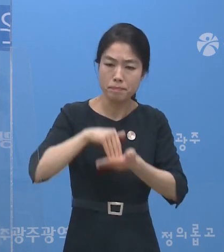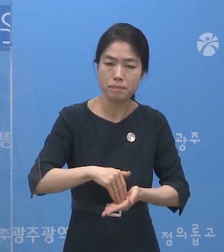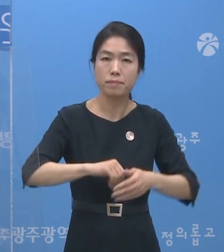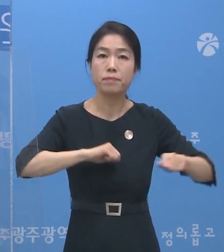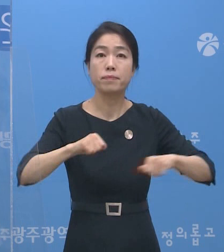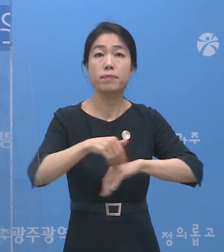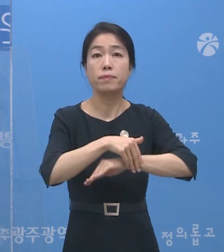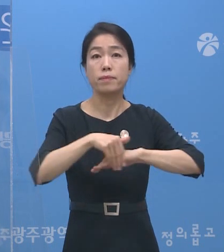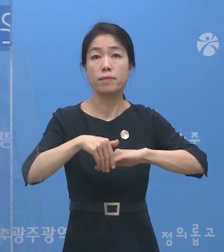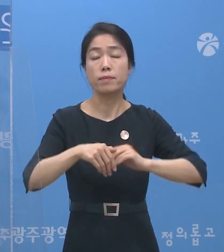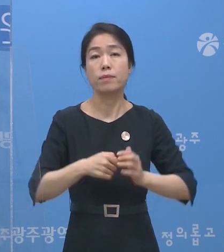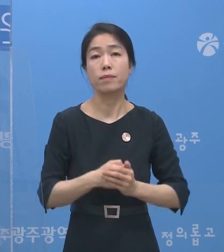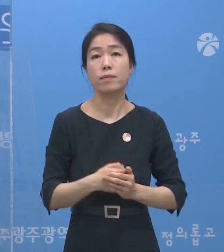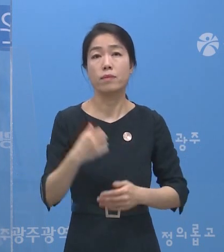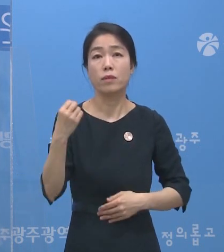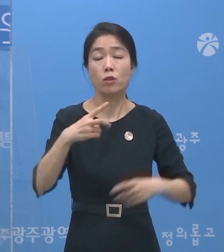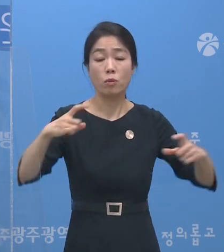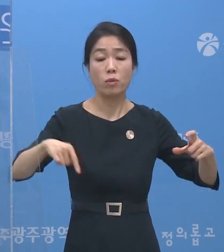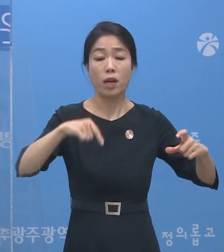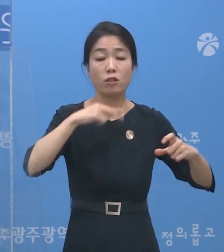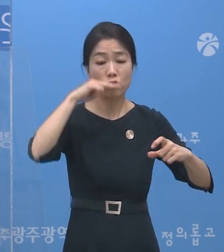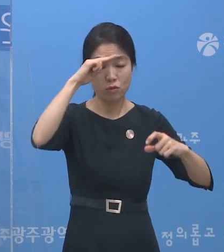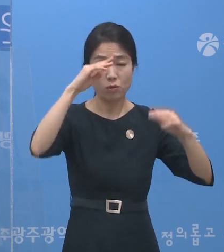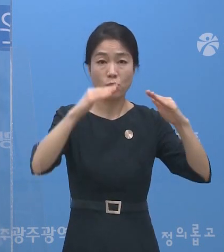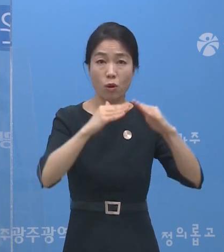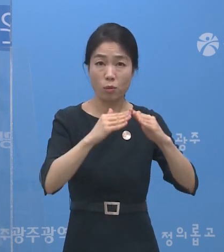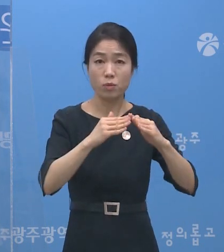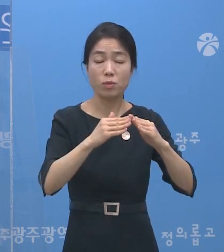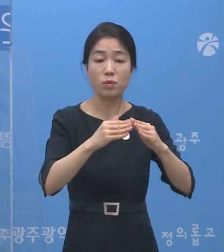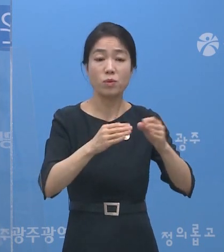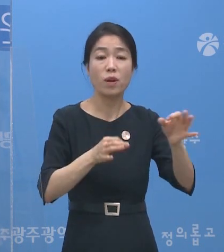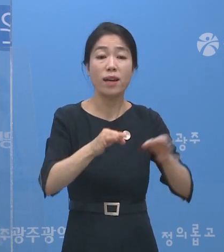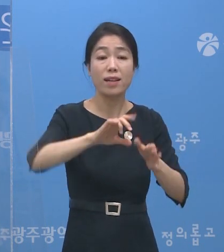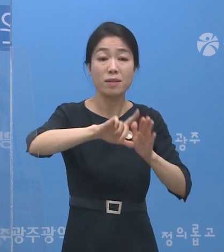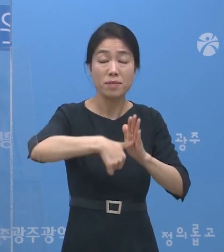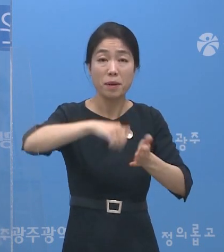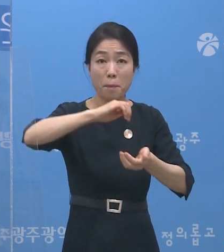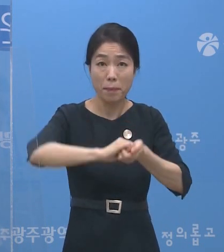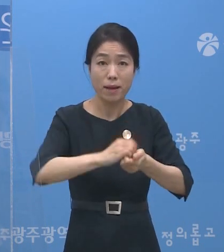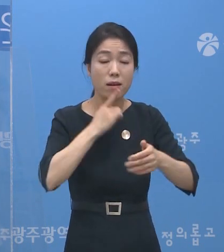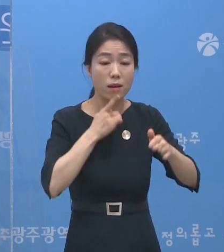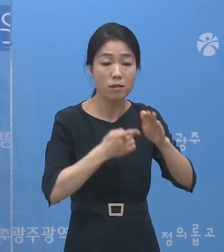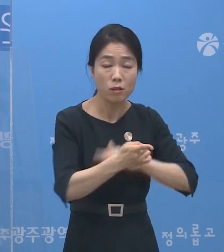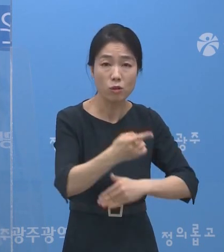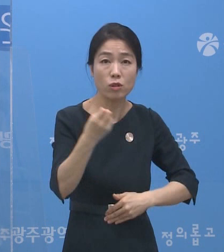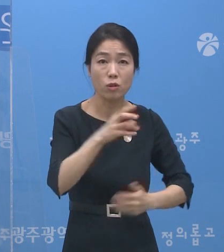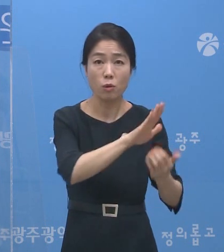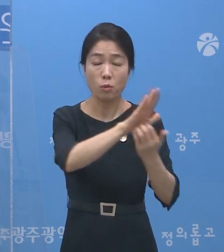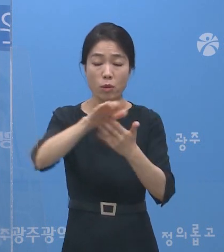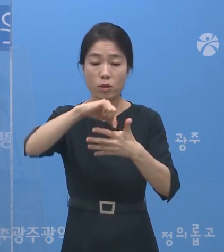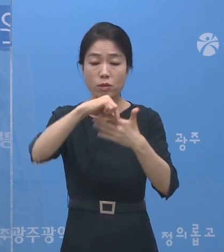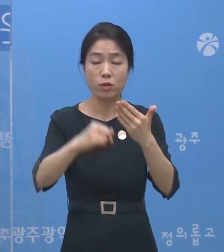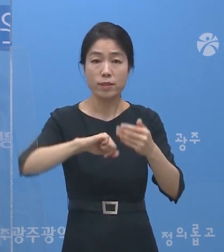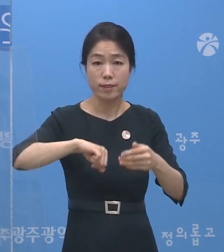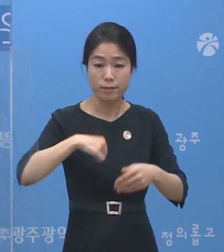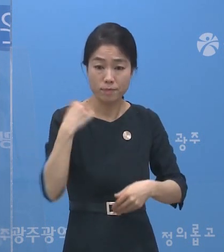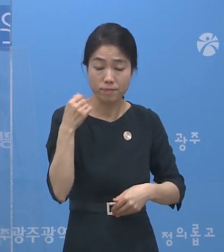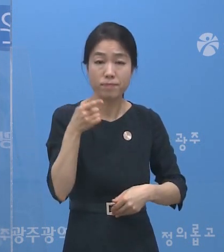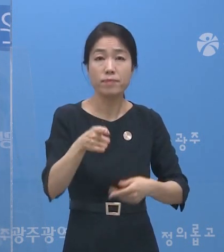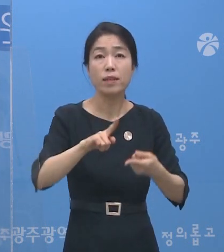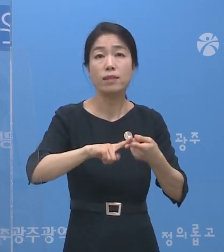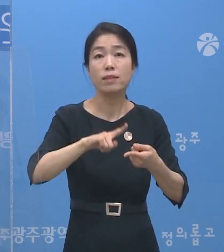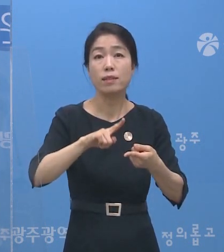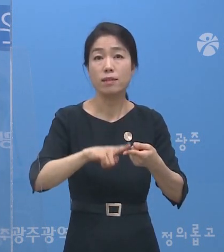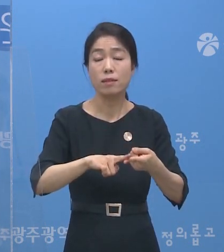또한 관내 유흥업소 영업시간 제한조치와 방역수칙 준수와 관련해